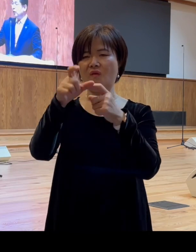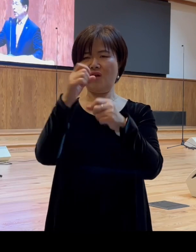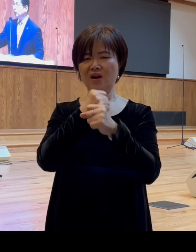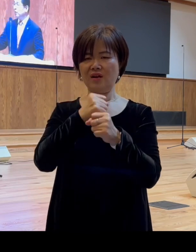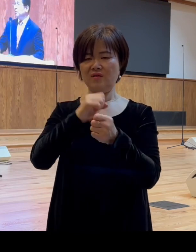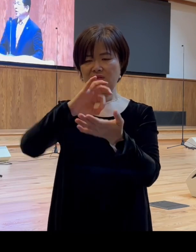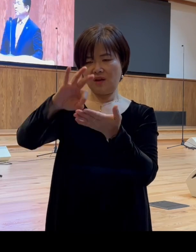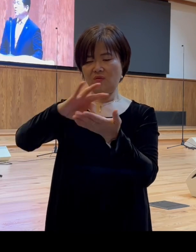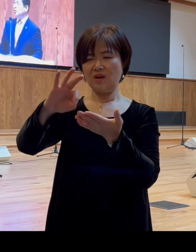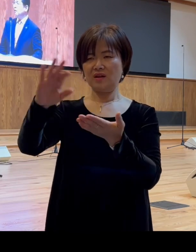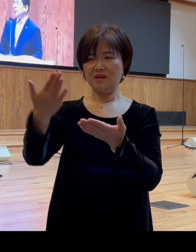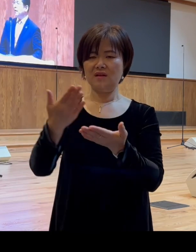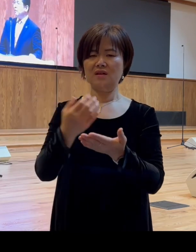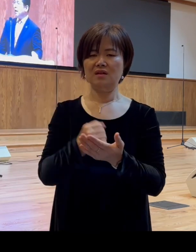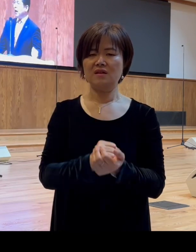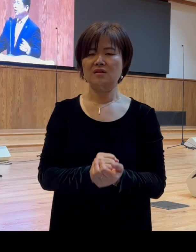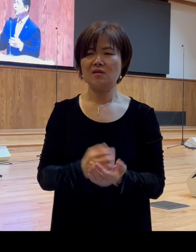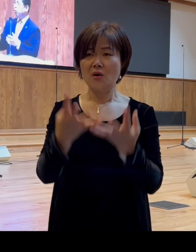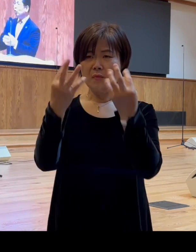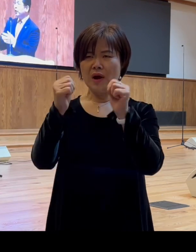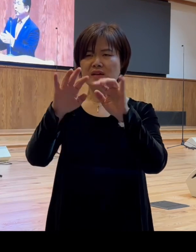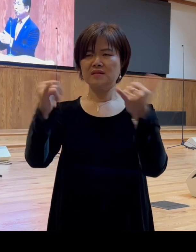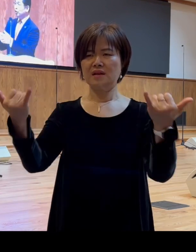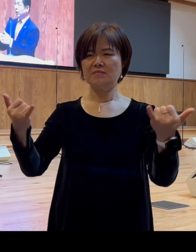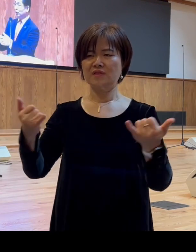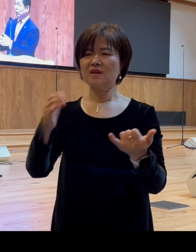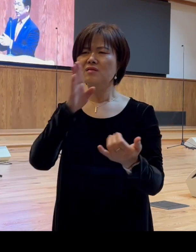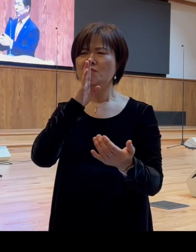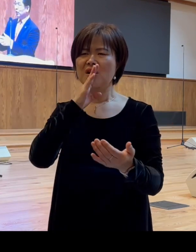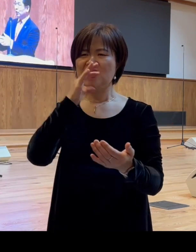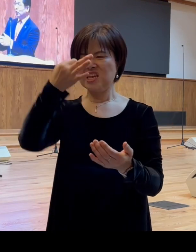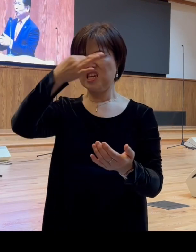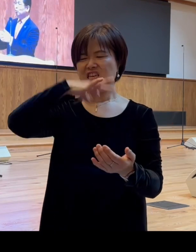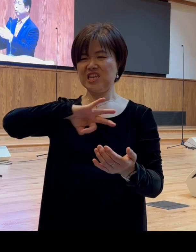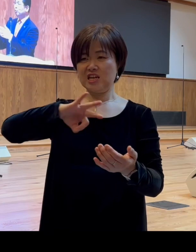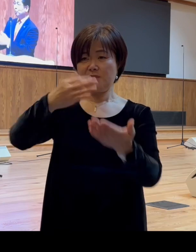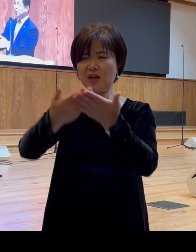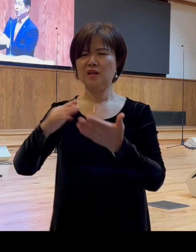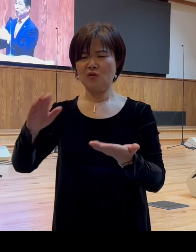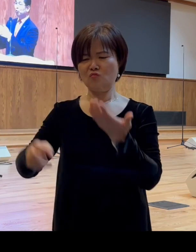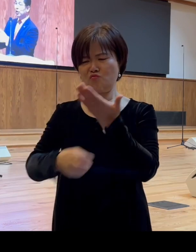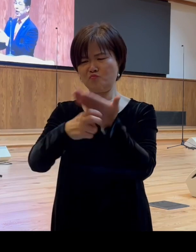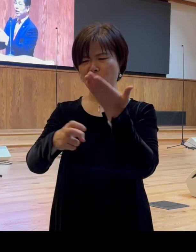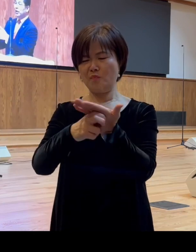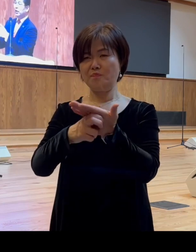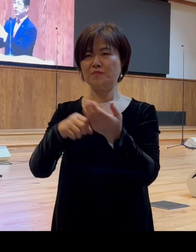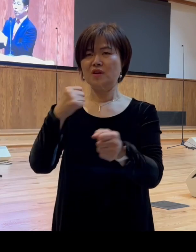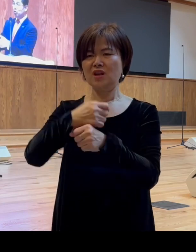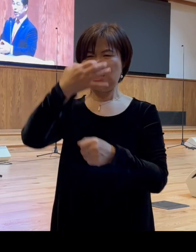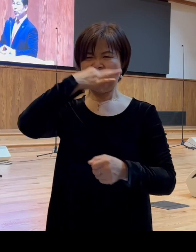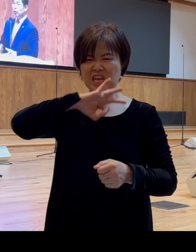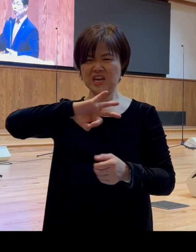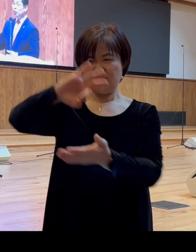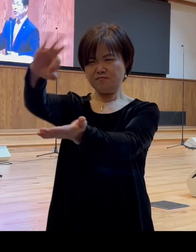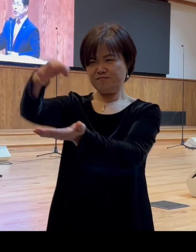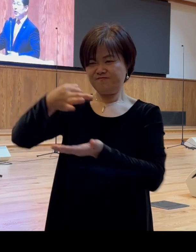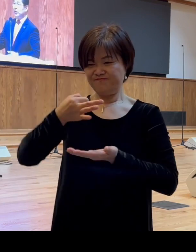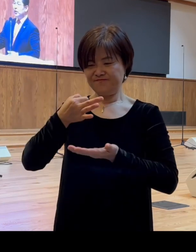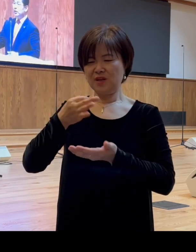말미암아서 많은 폭리를 취하도록 어떤 불법적이고 부당한 이득을 취하도록 돕는 그런 일에